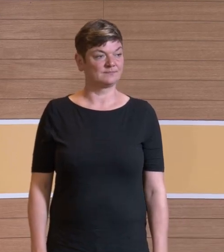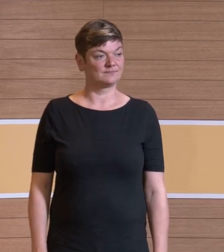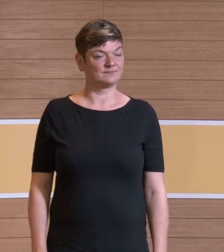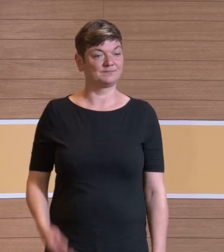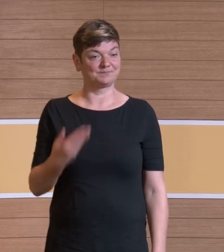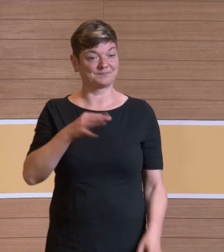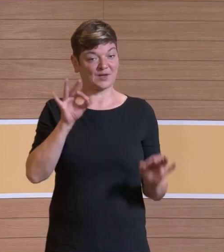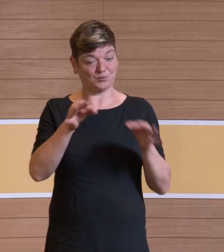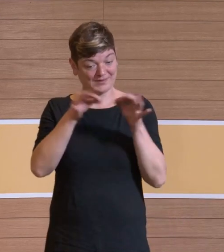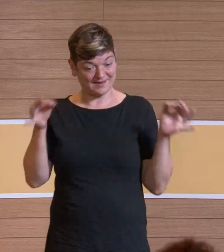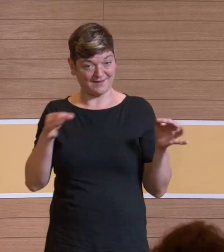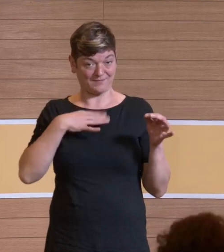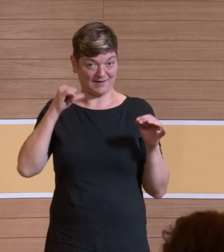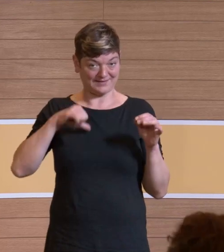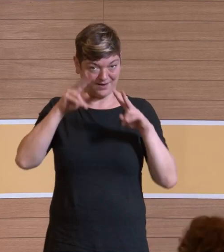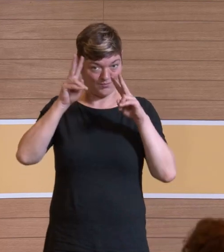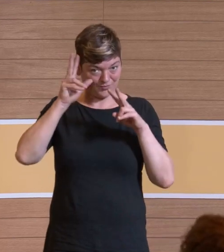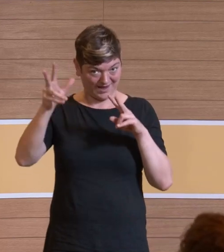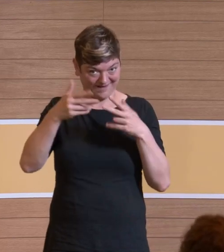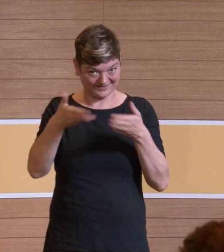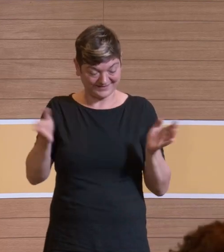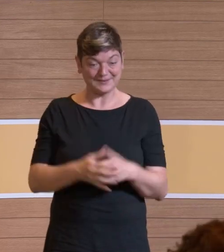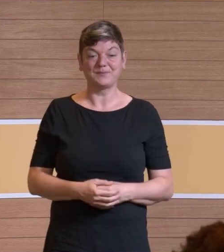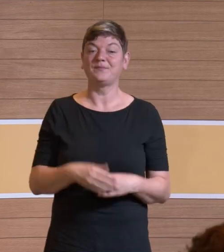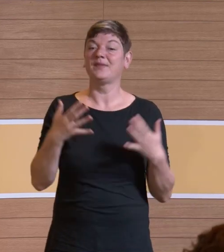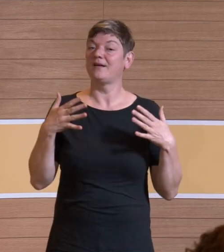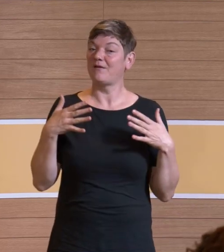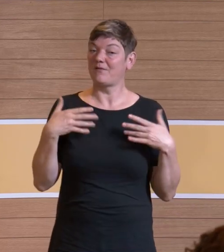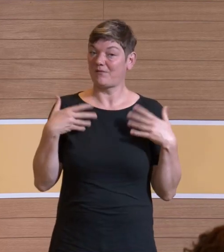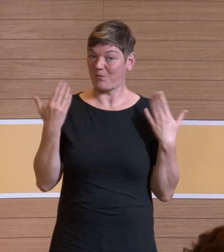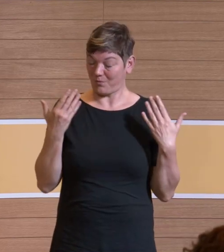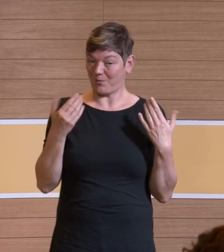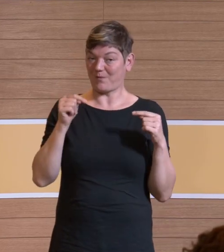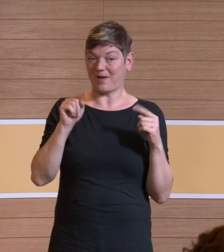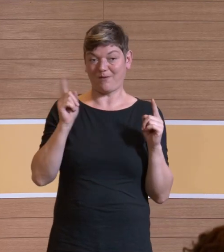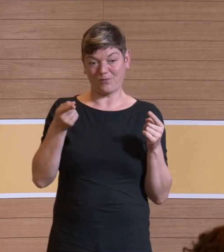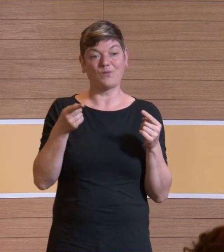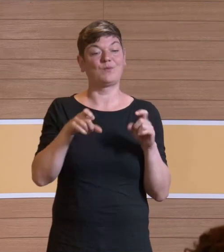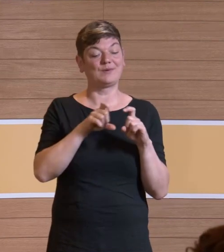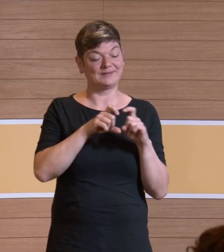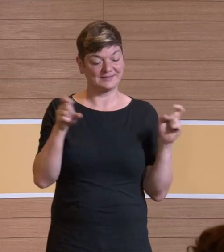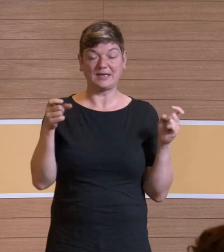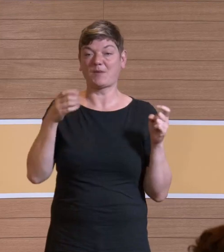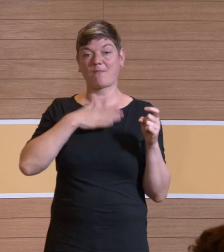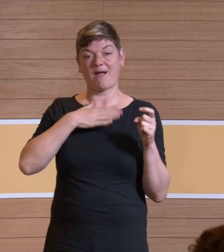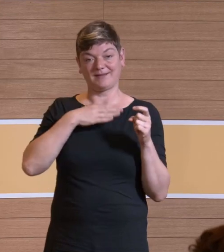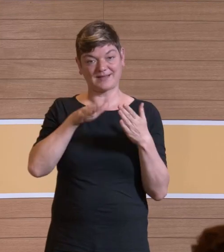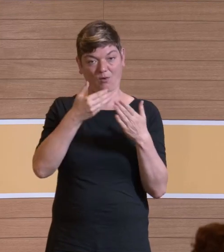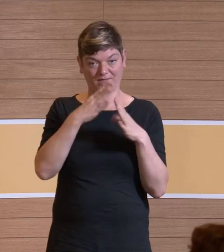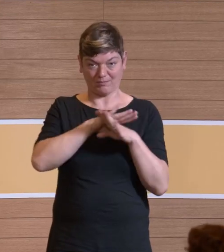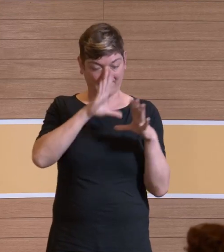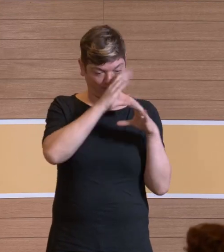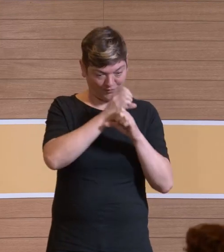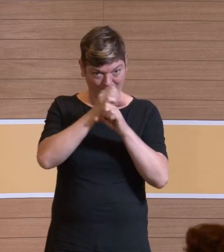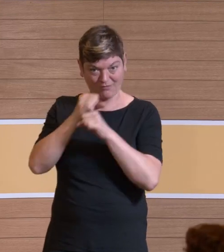Ja, schönen guten Tag, meine Damen und Herren. Ich freue mich auch, dass ich Ihnen die Dinge, die ich so im Fokus habe, präsentieren kann.